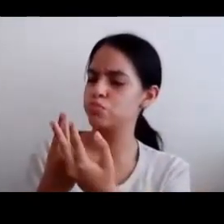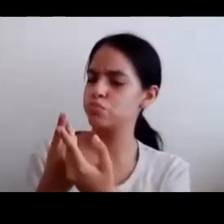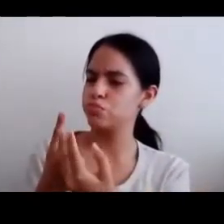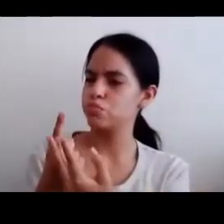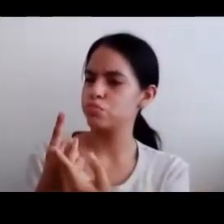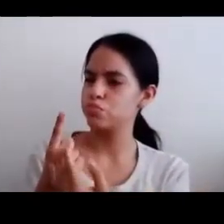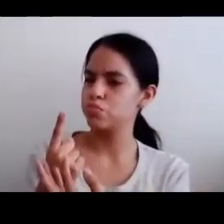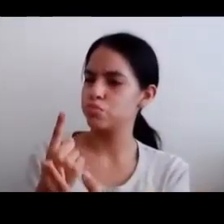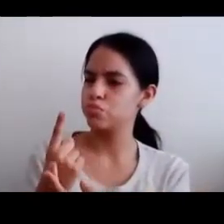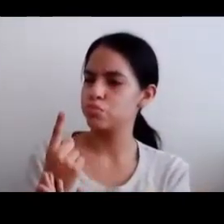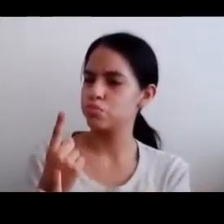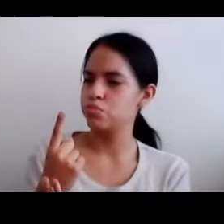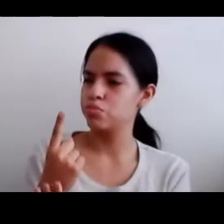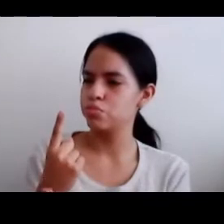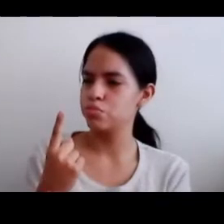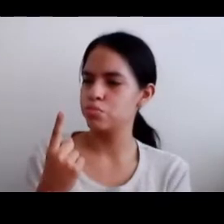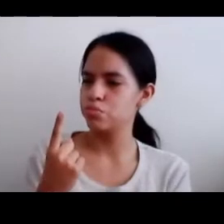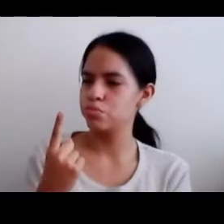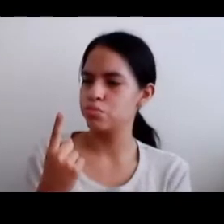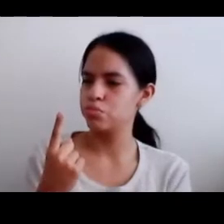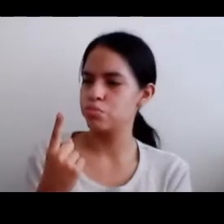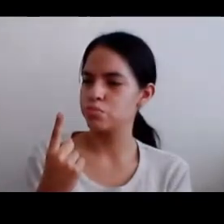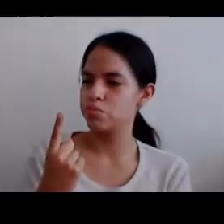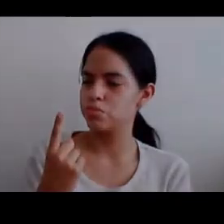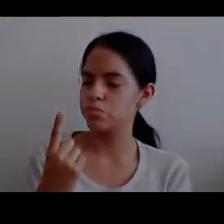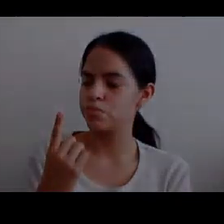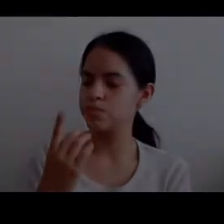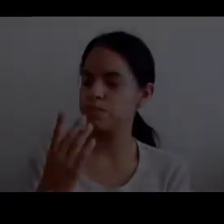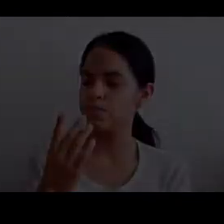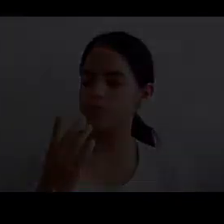Con una aguja La sangre Comenzó a caer